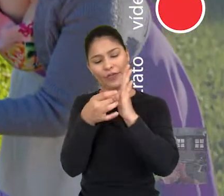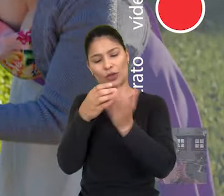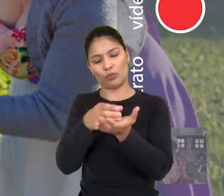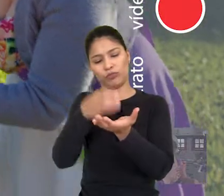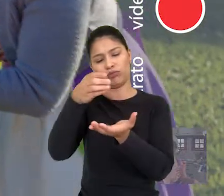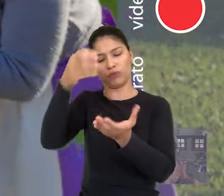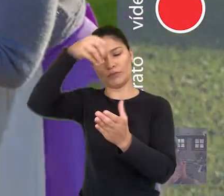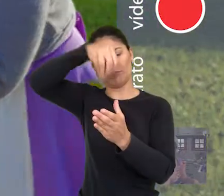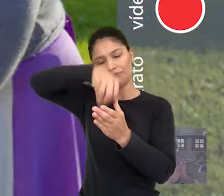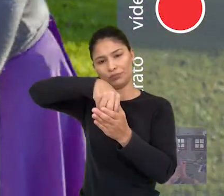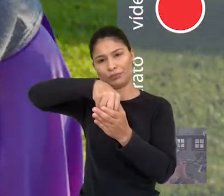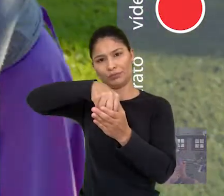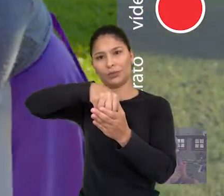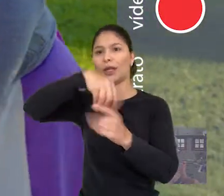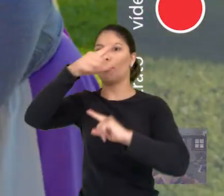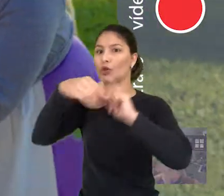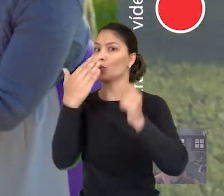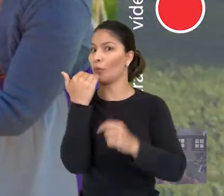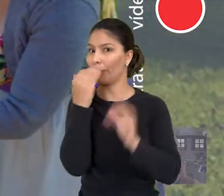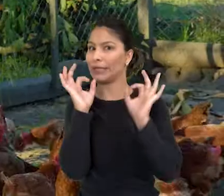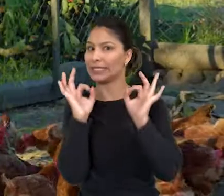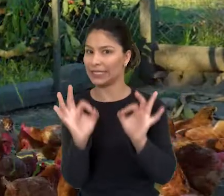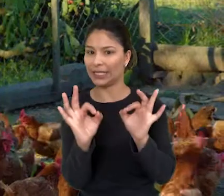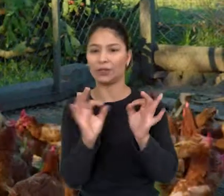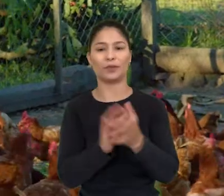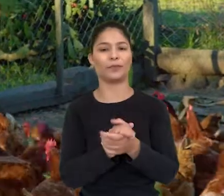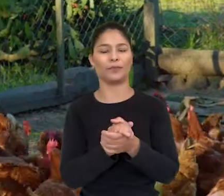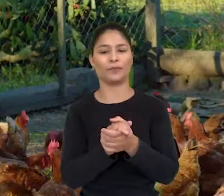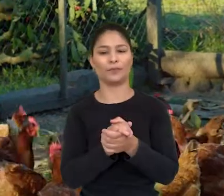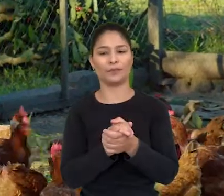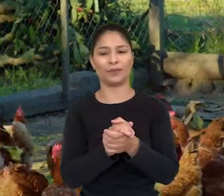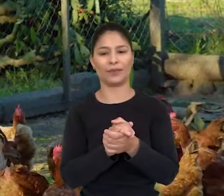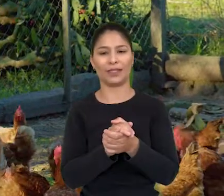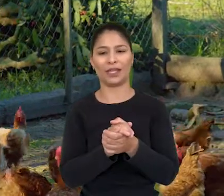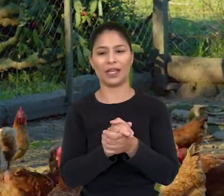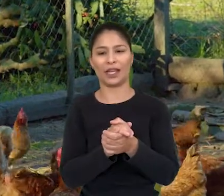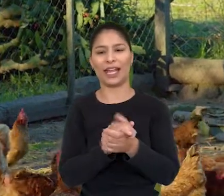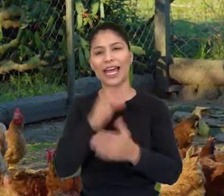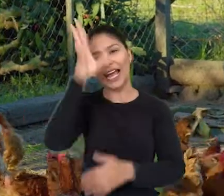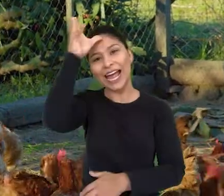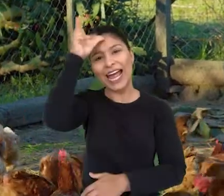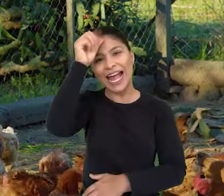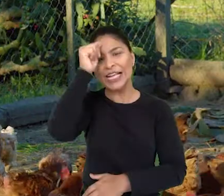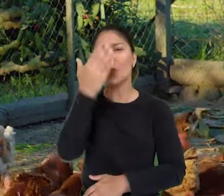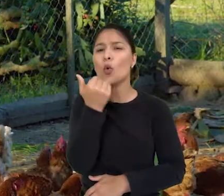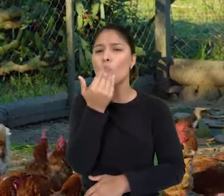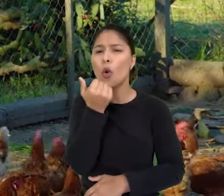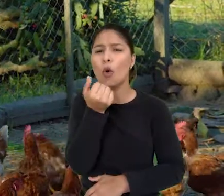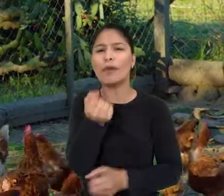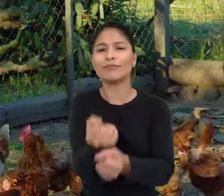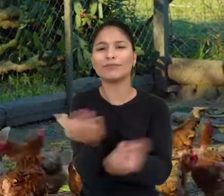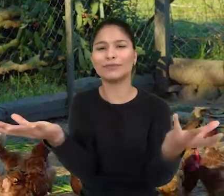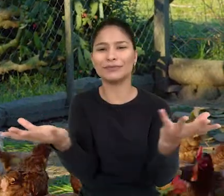Vá, Chesca. Viu? Come. Vou te dar, viu? Vou te pegar se não der ovo.